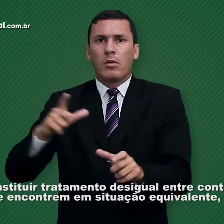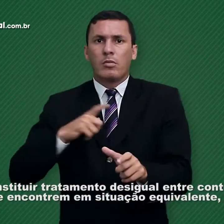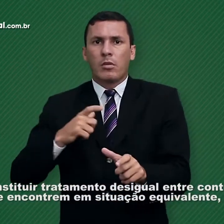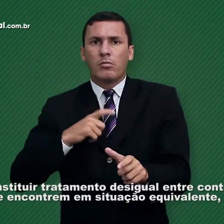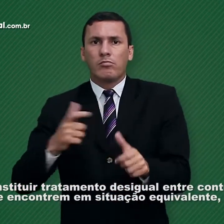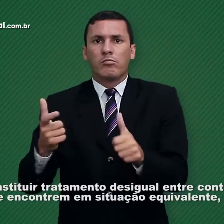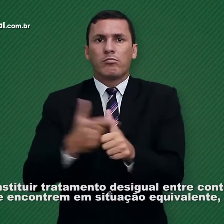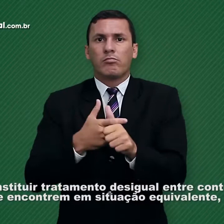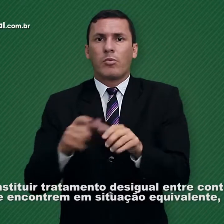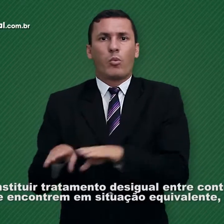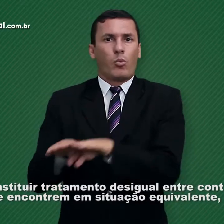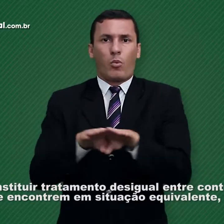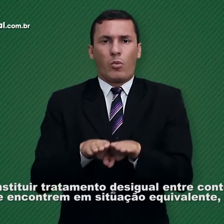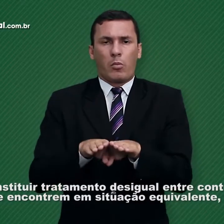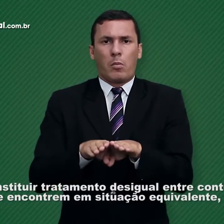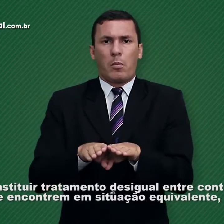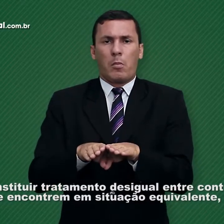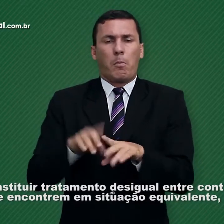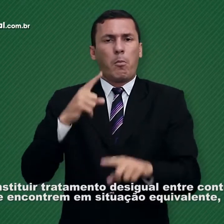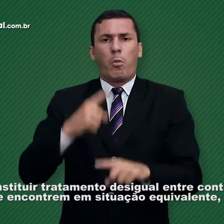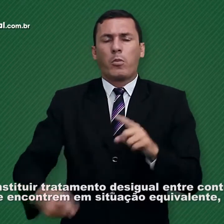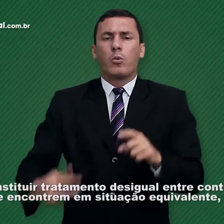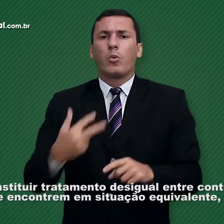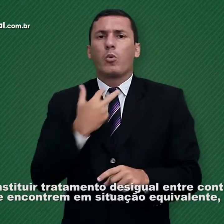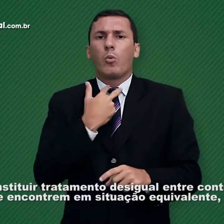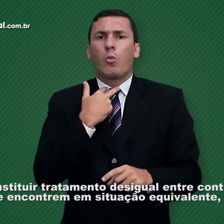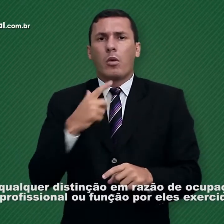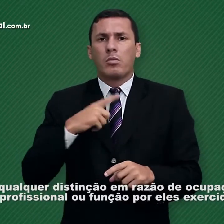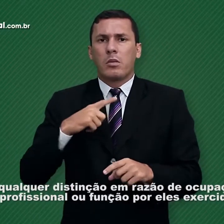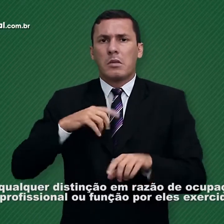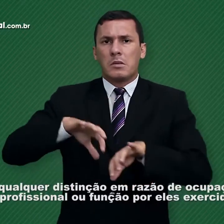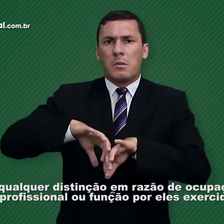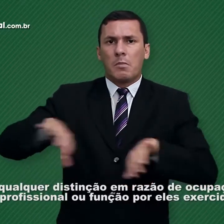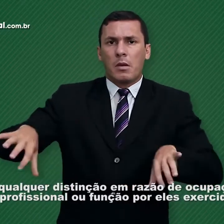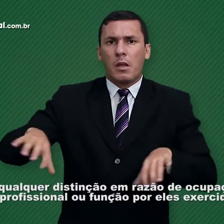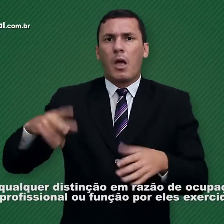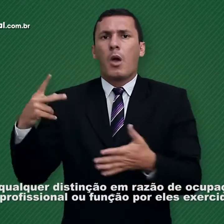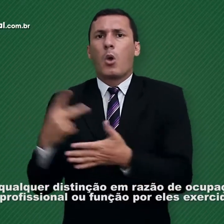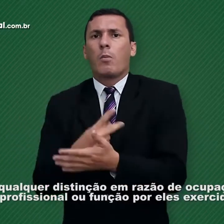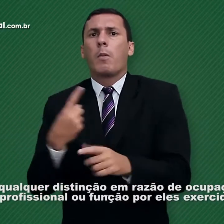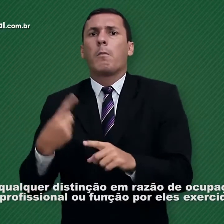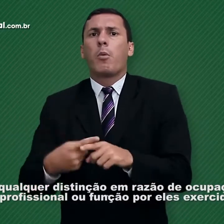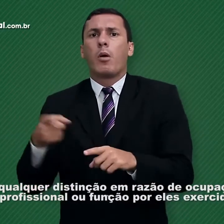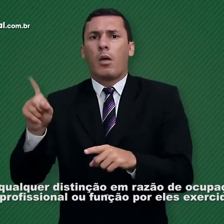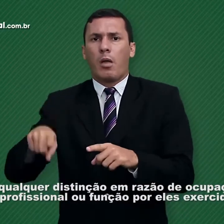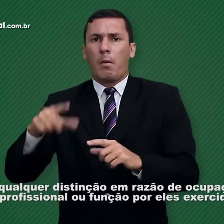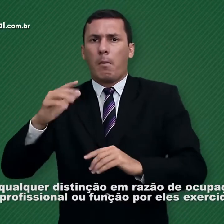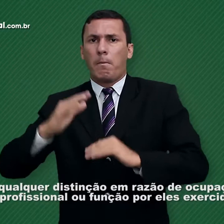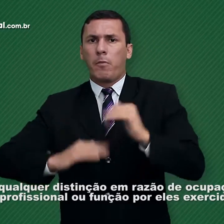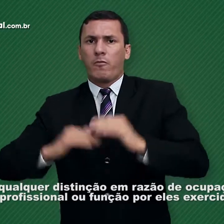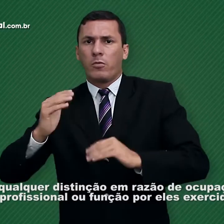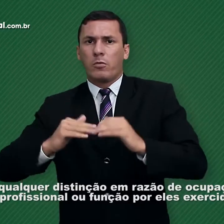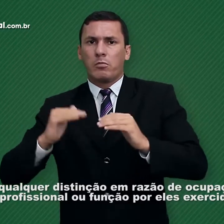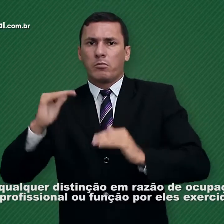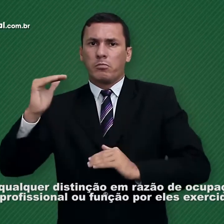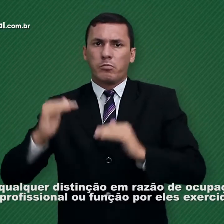encontrem em situação equivalente, proibida qualquer distinção em razão de ocupação profissional